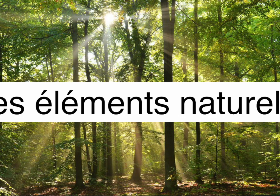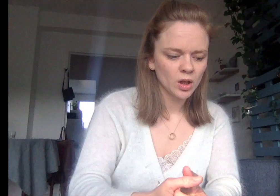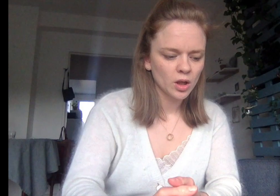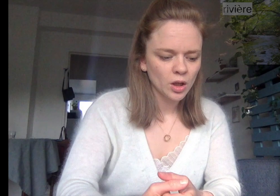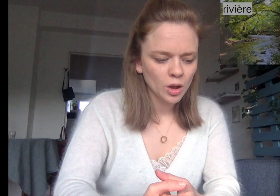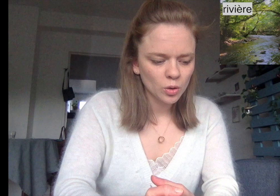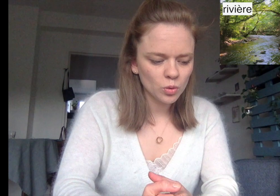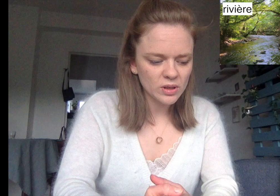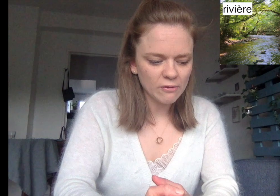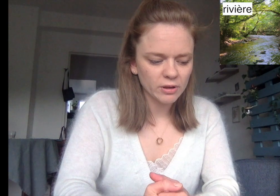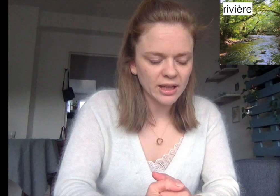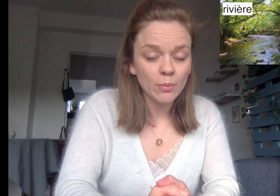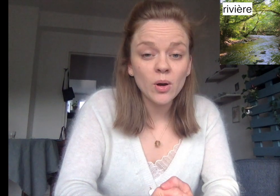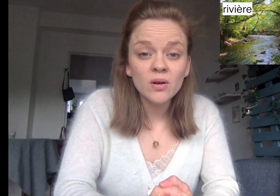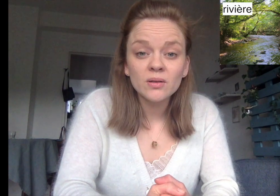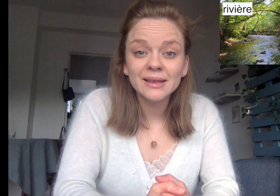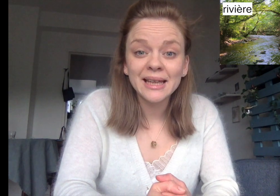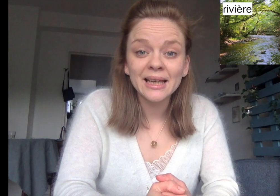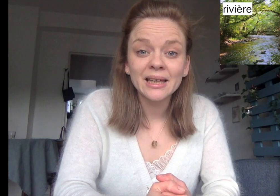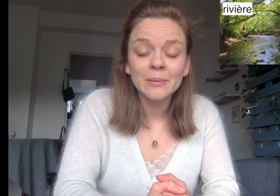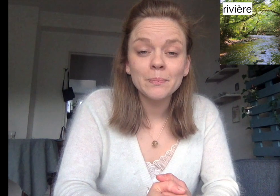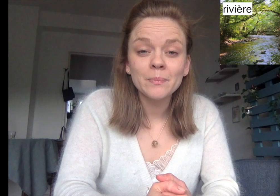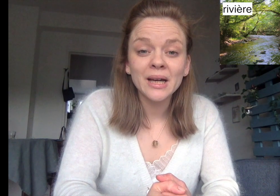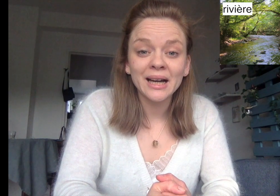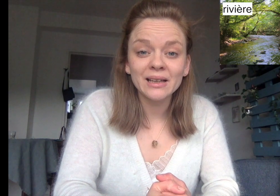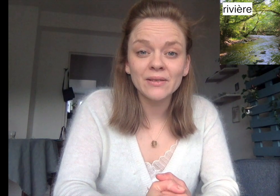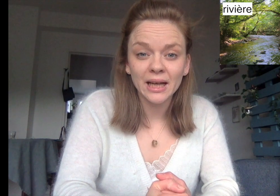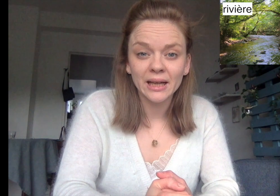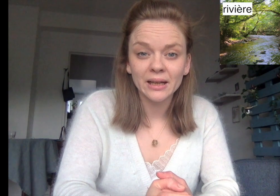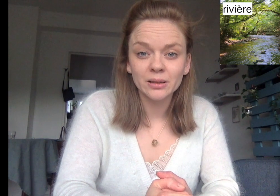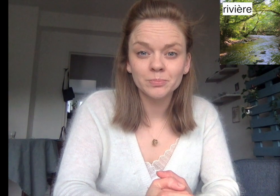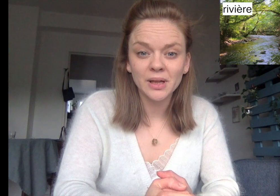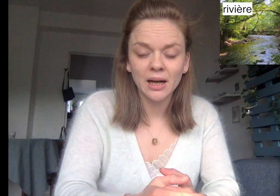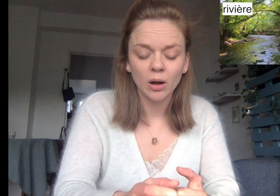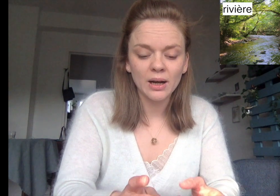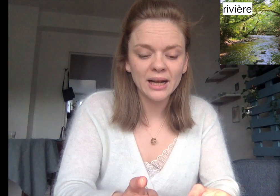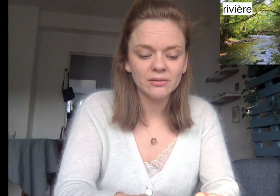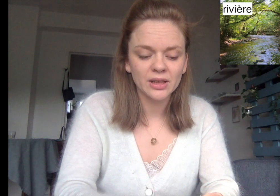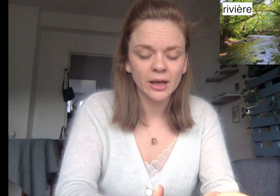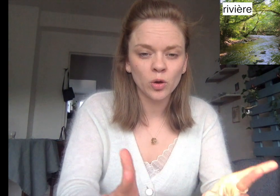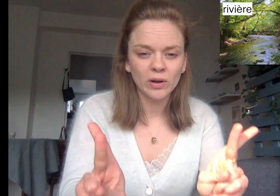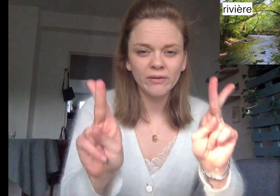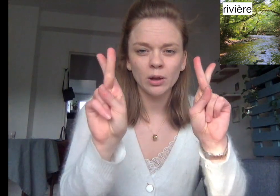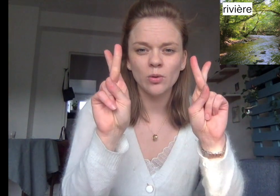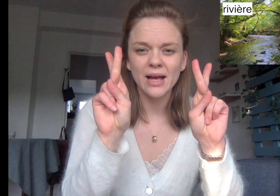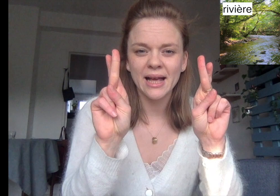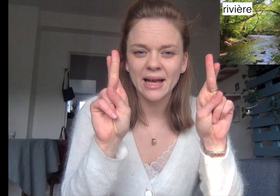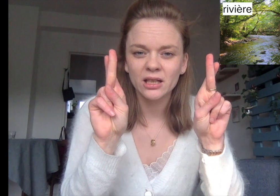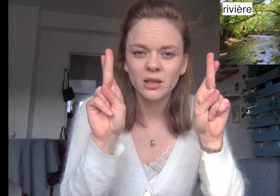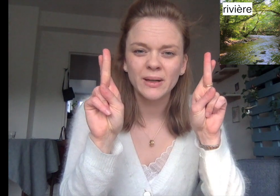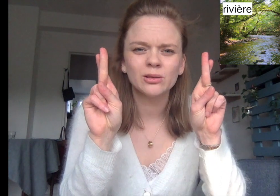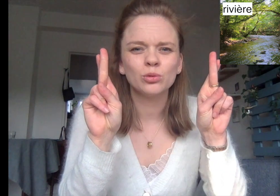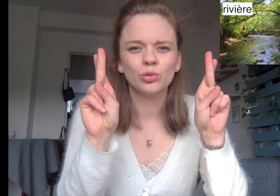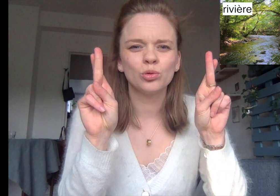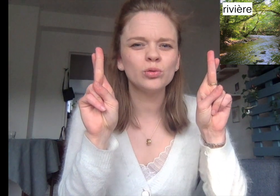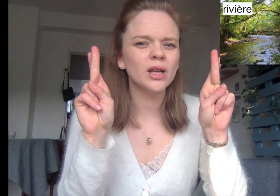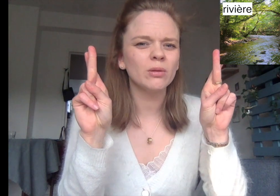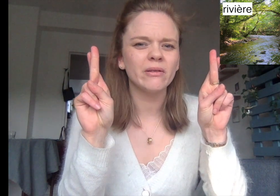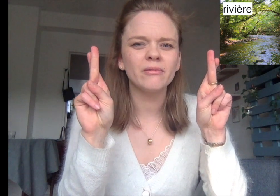Nous avons également des rivières. Alors la rivière, on va faire le R. Je ne pas si tu te souviens, on avait fait